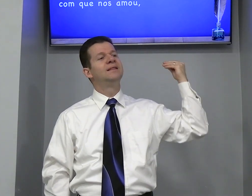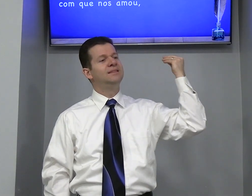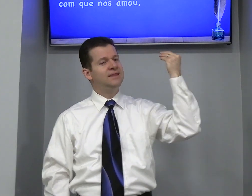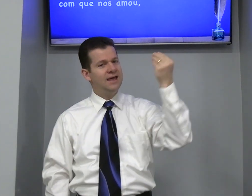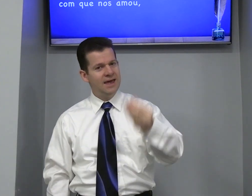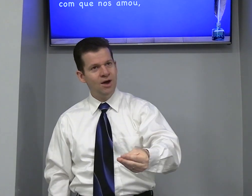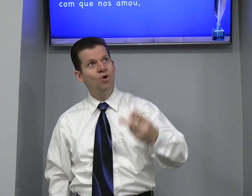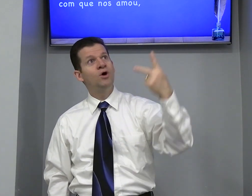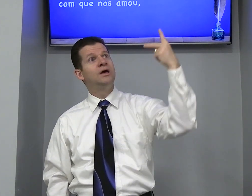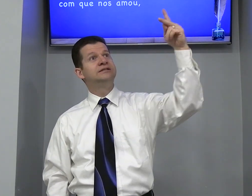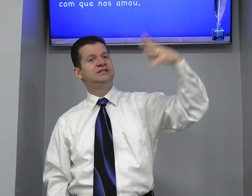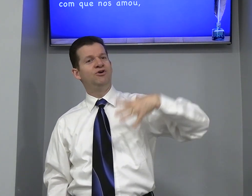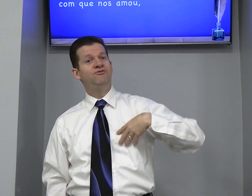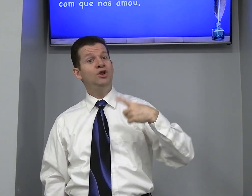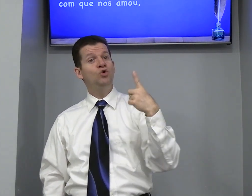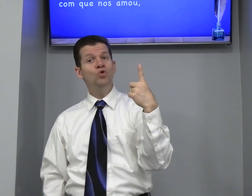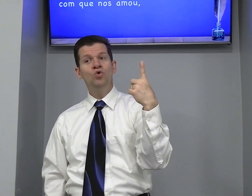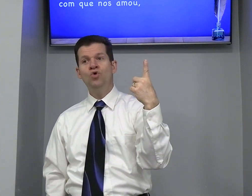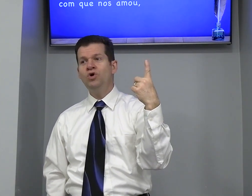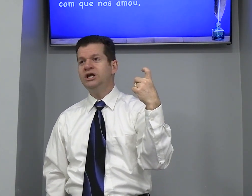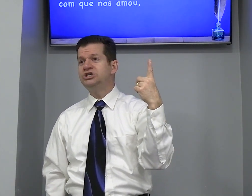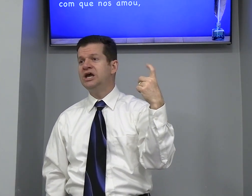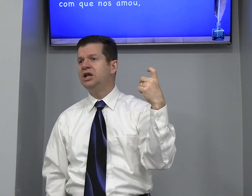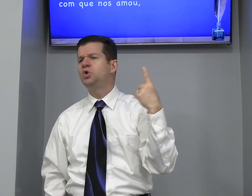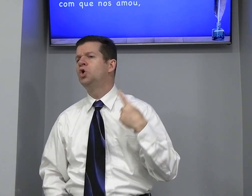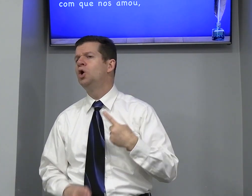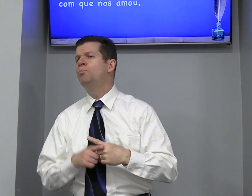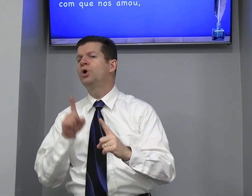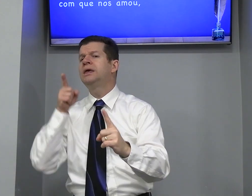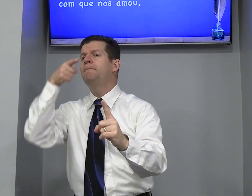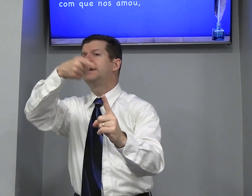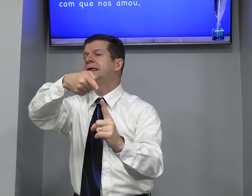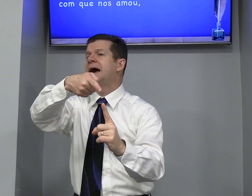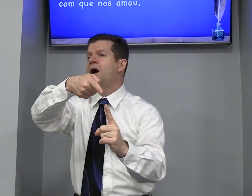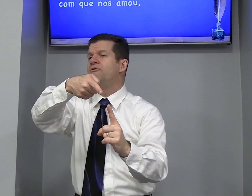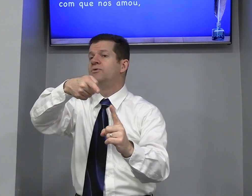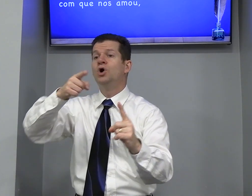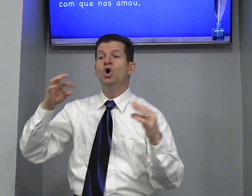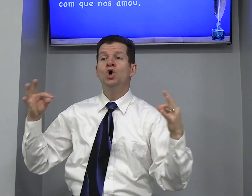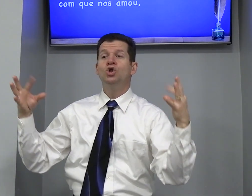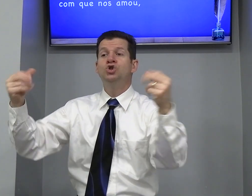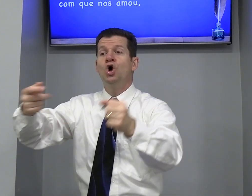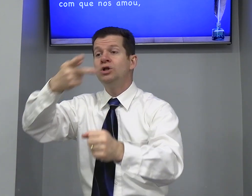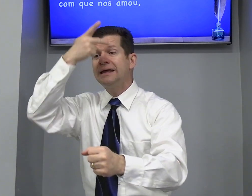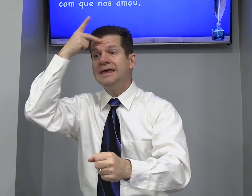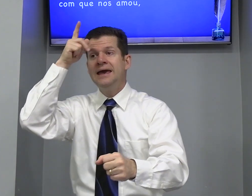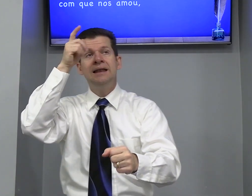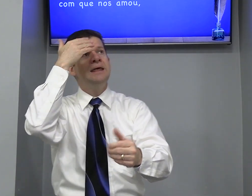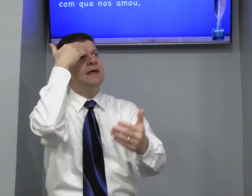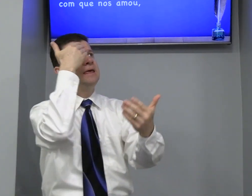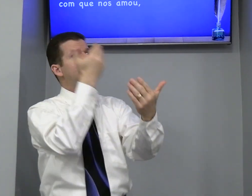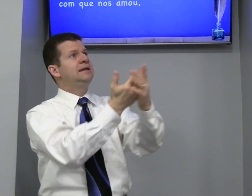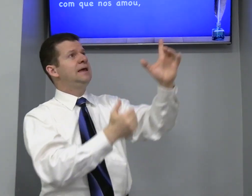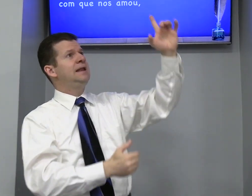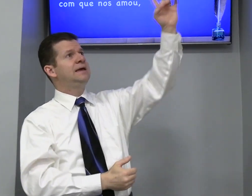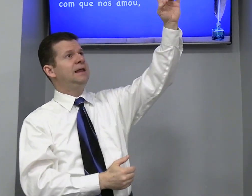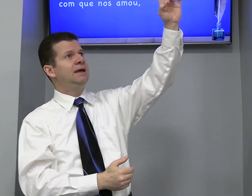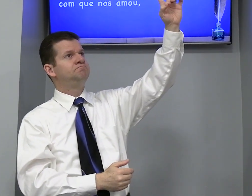Deu Seu filho Unigênio Por que? Para que algo Todo aquele Que nele crer